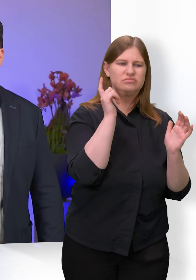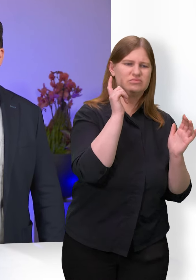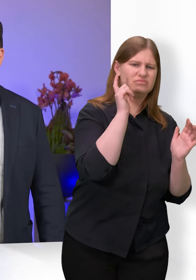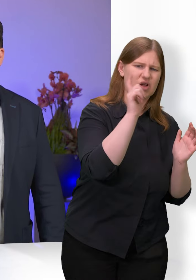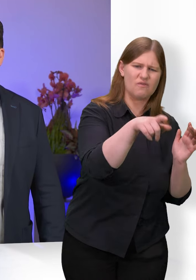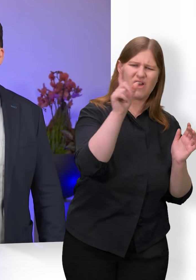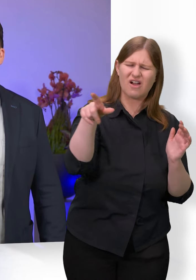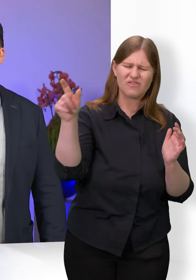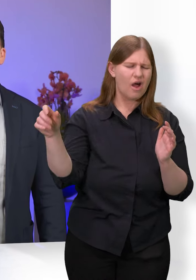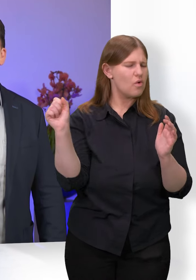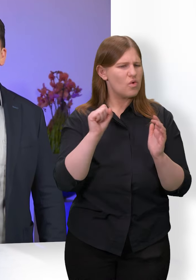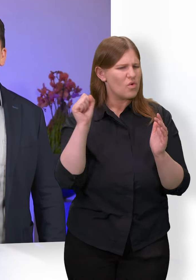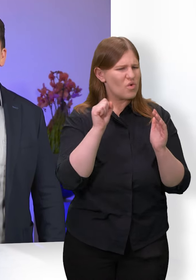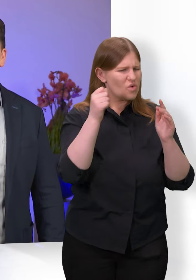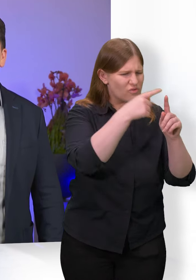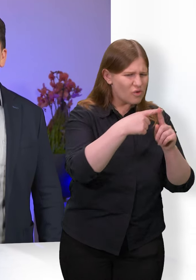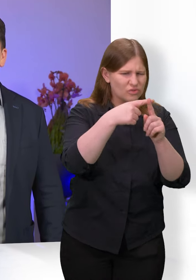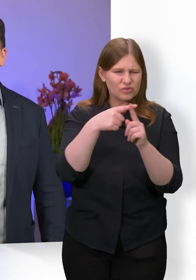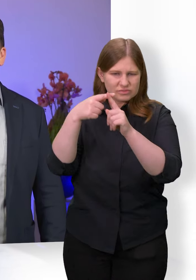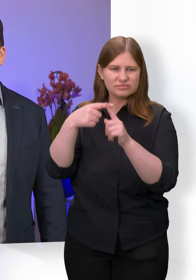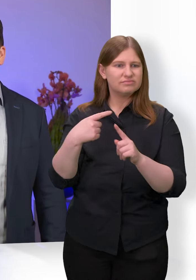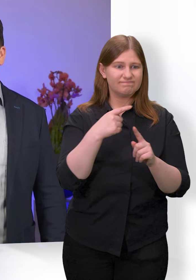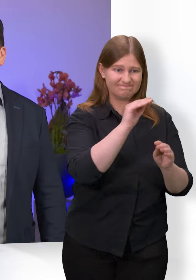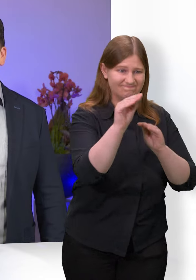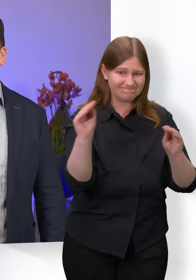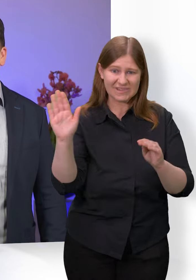die wiederum Multiplikatoren für seine Botschaft waren.